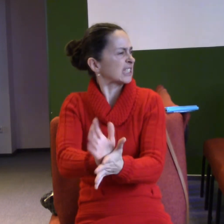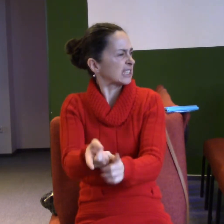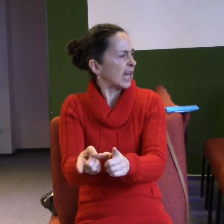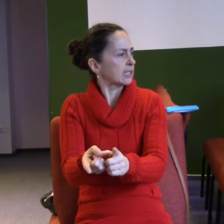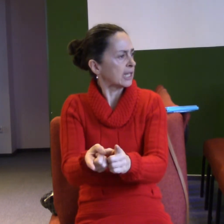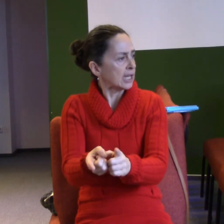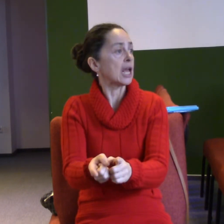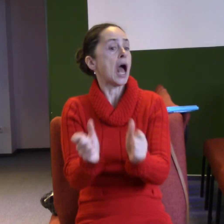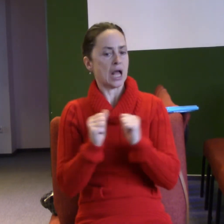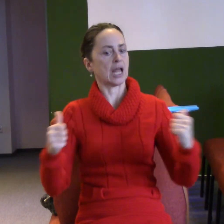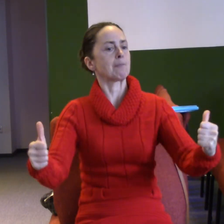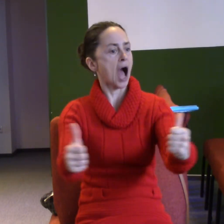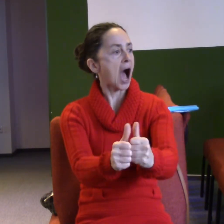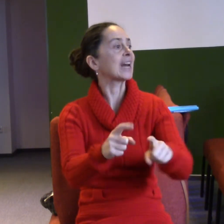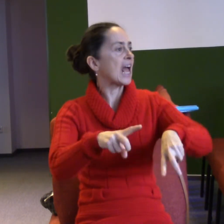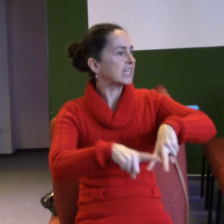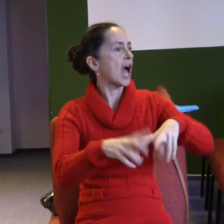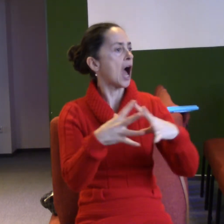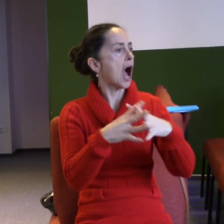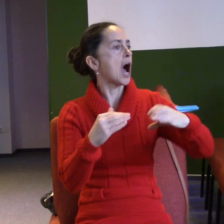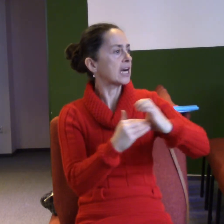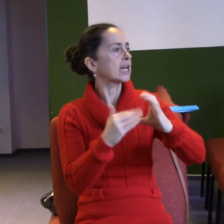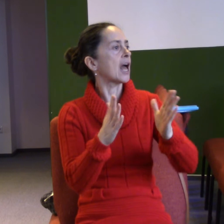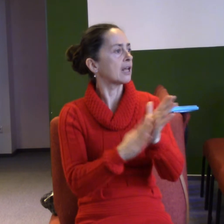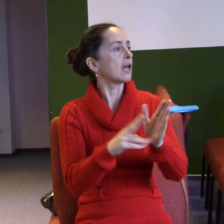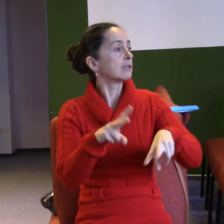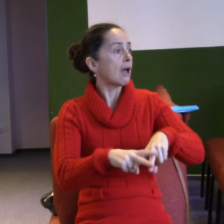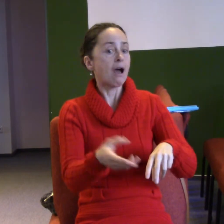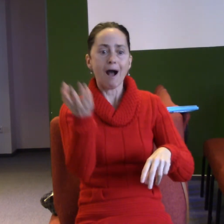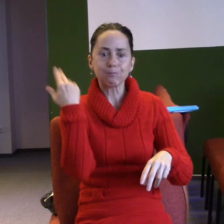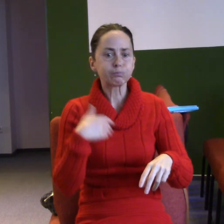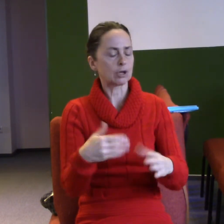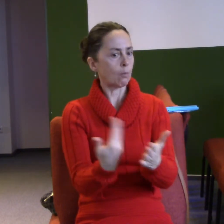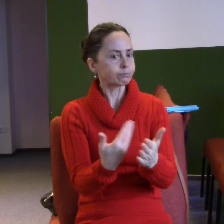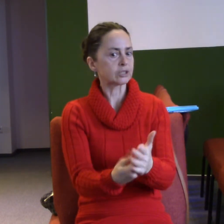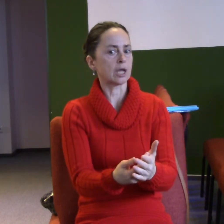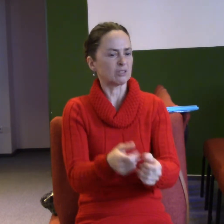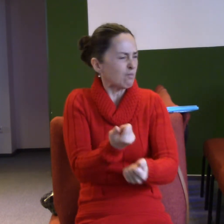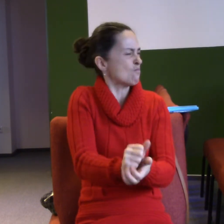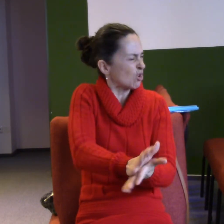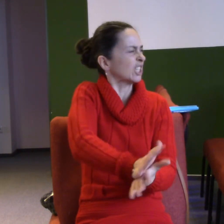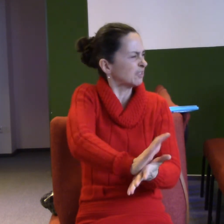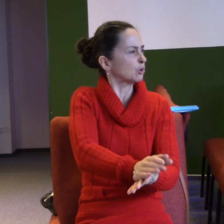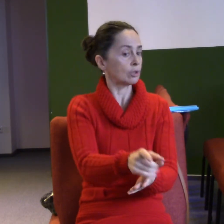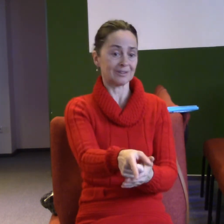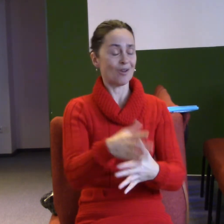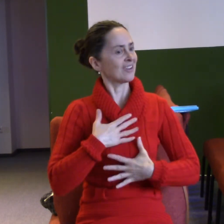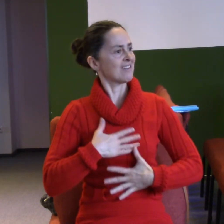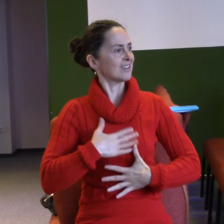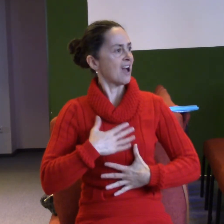křesťany do arény, tak jejich radost a pokoj, spěv a chvály způsobí, že oni, když tam zabijí několik